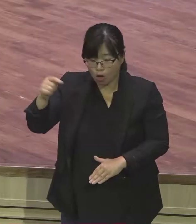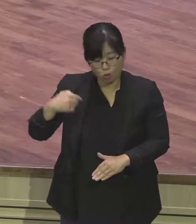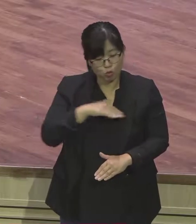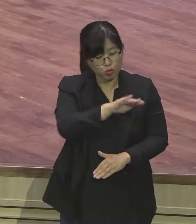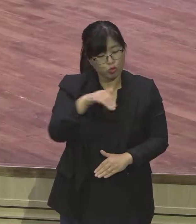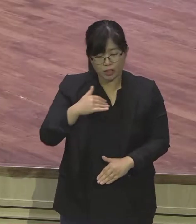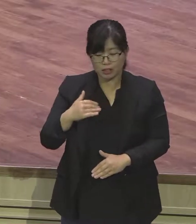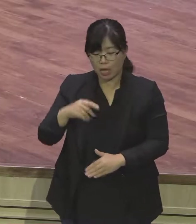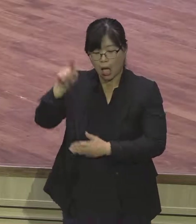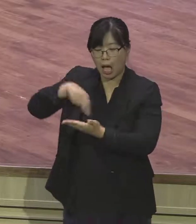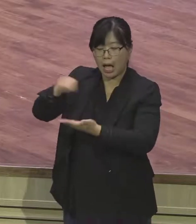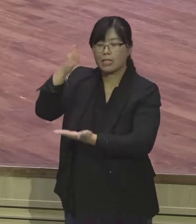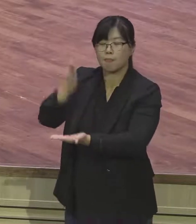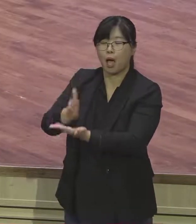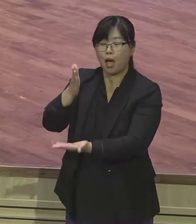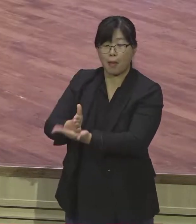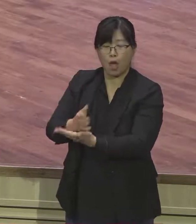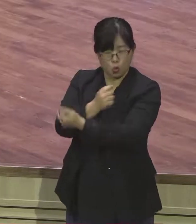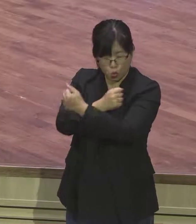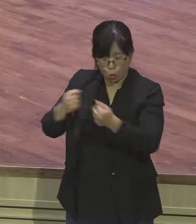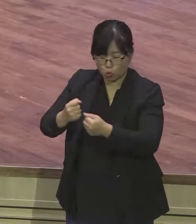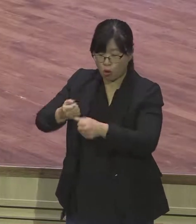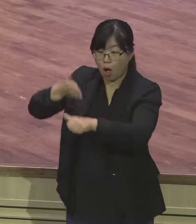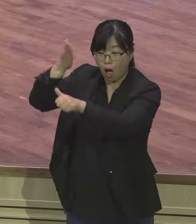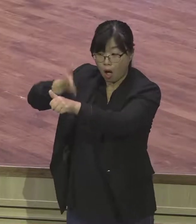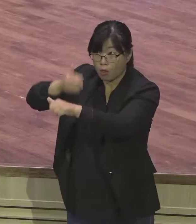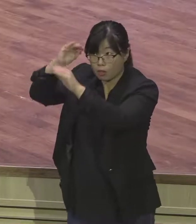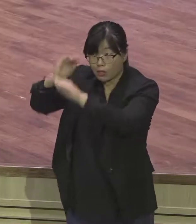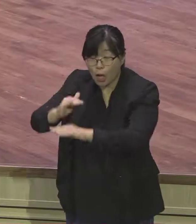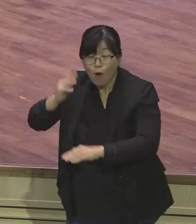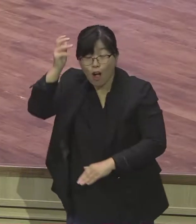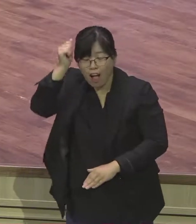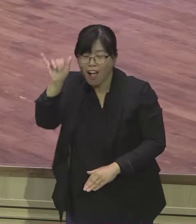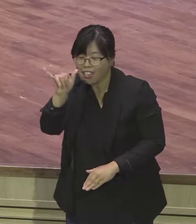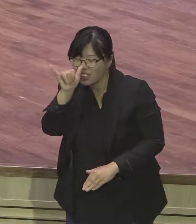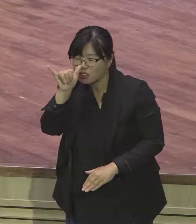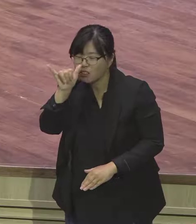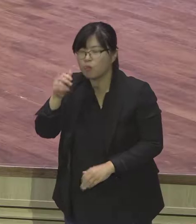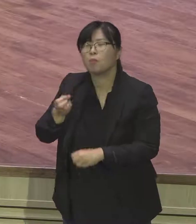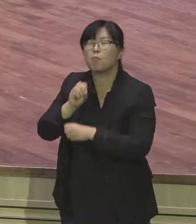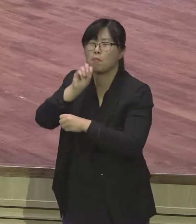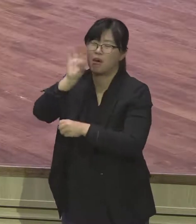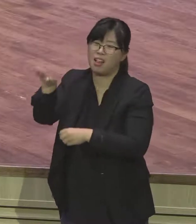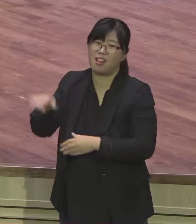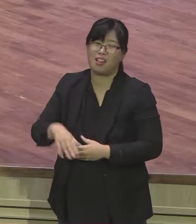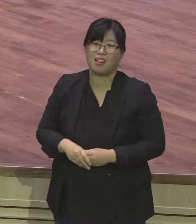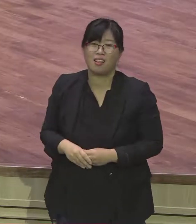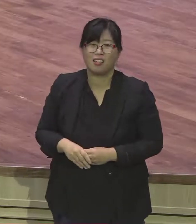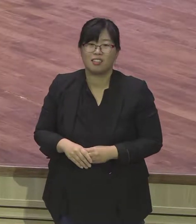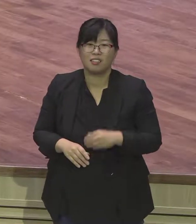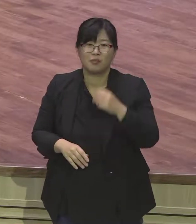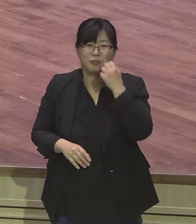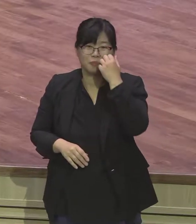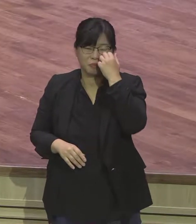자 이게 실제로 야곱이 형들에게 유언했는지 안 했는지 몰라요